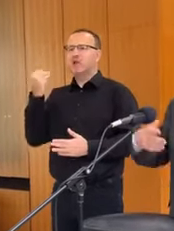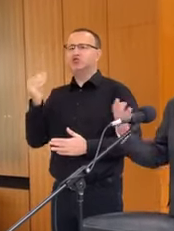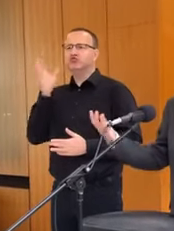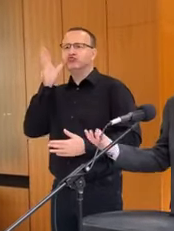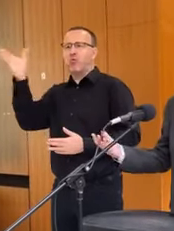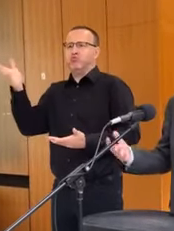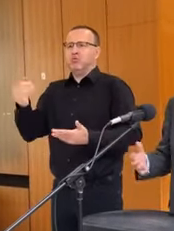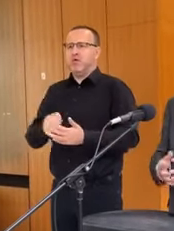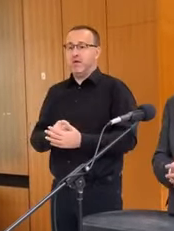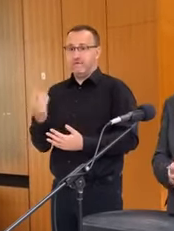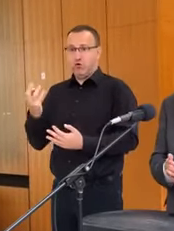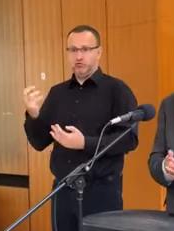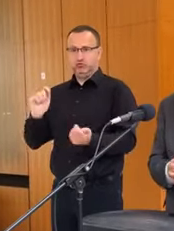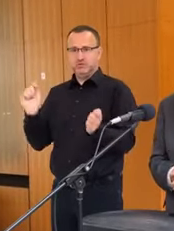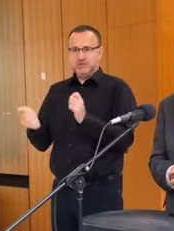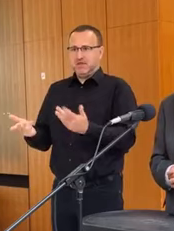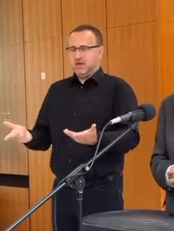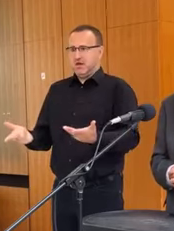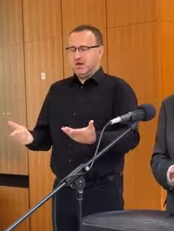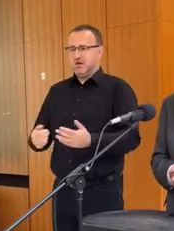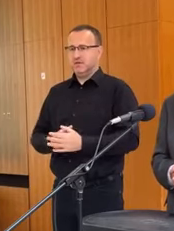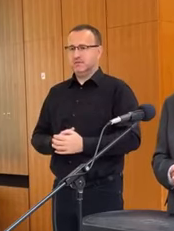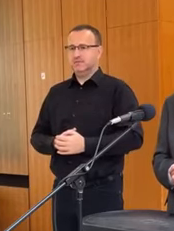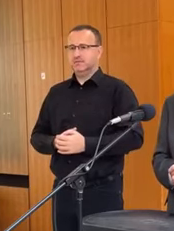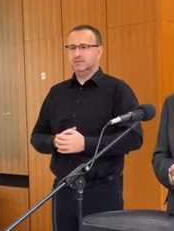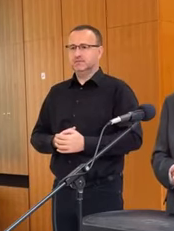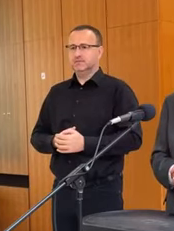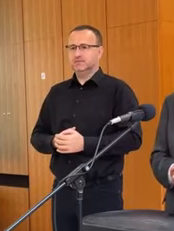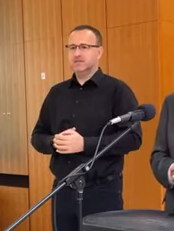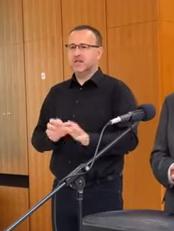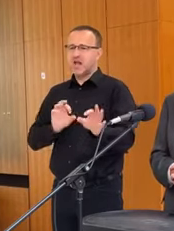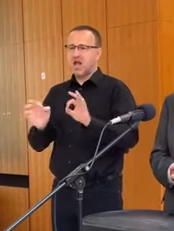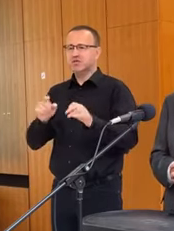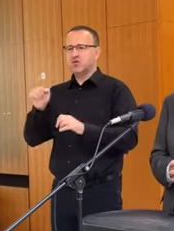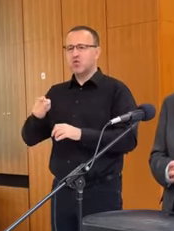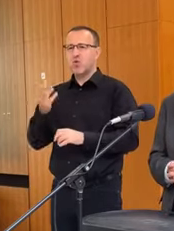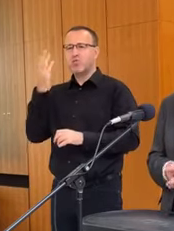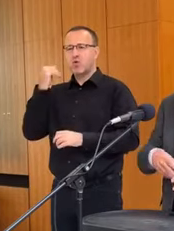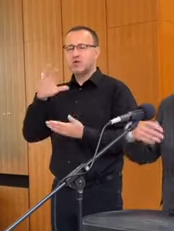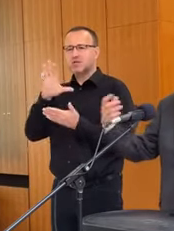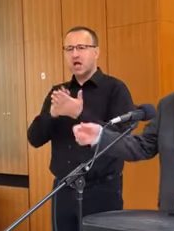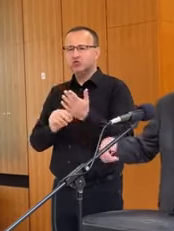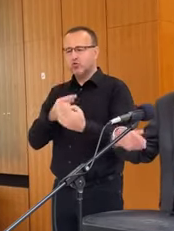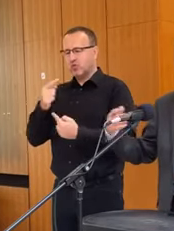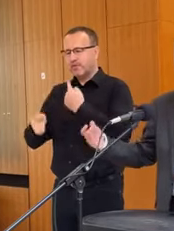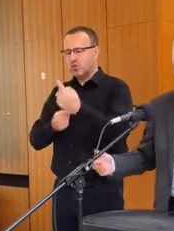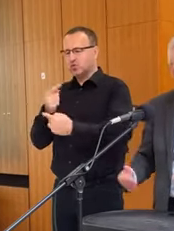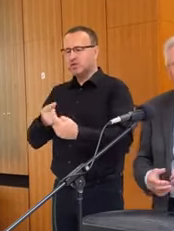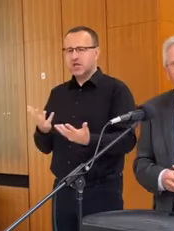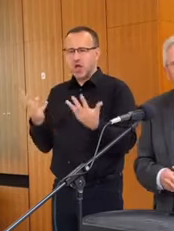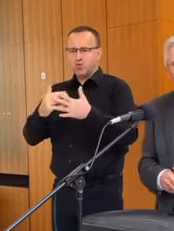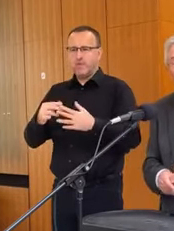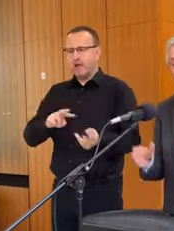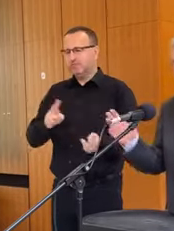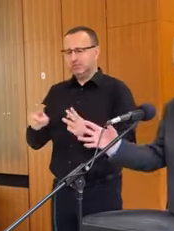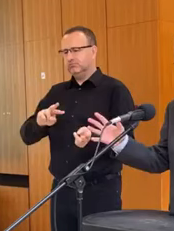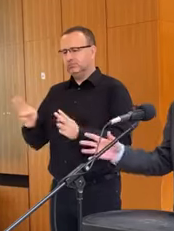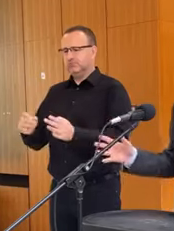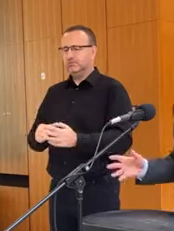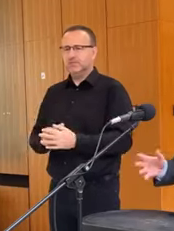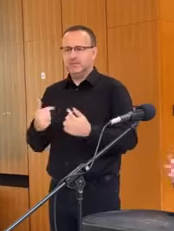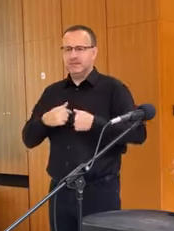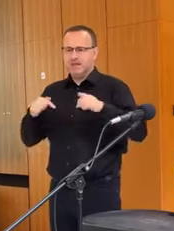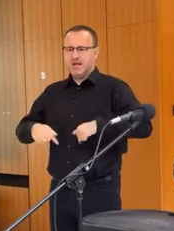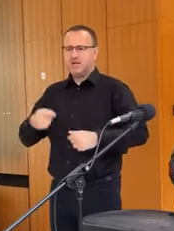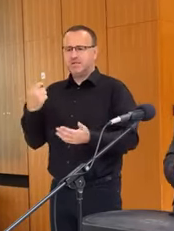Či sa nejak zmení niečo, ale... Zrejme to bol začiatok celého procesu a už sa to automaticky tak urobilo. My to